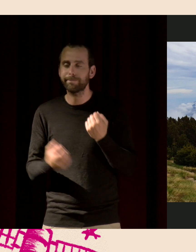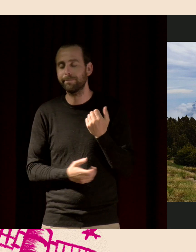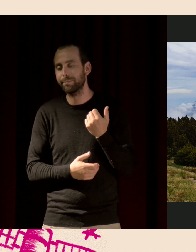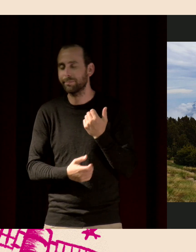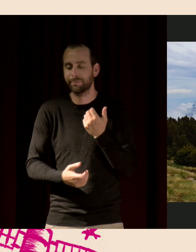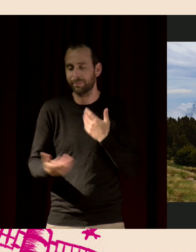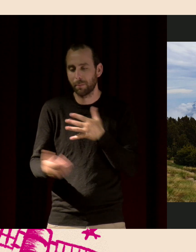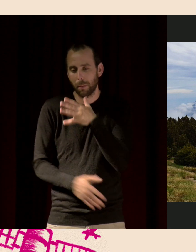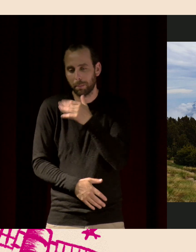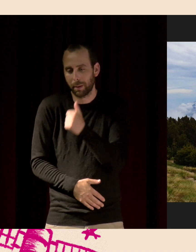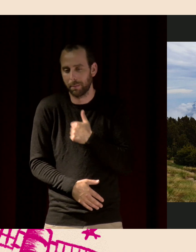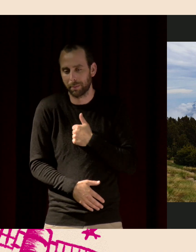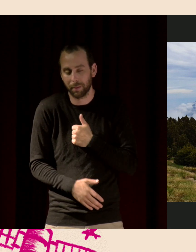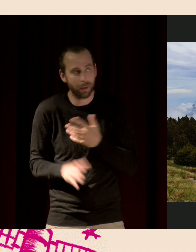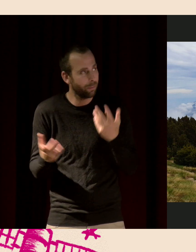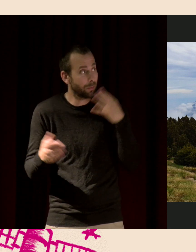Ah, s'il y a les sons.